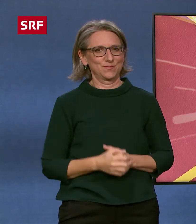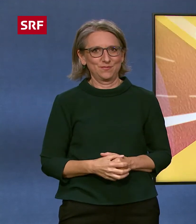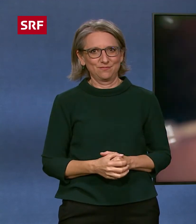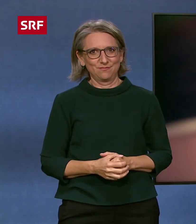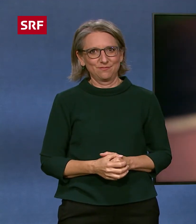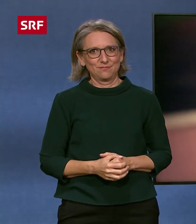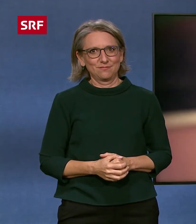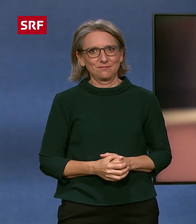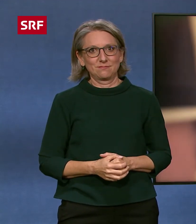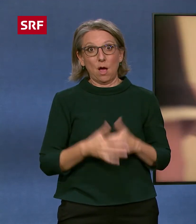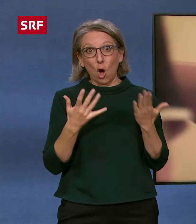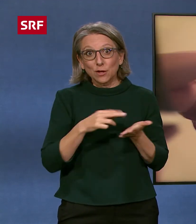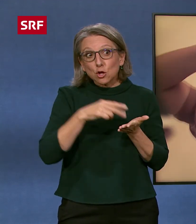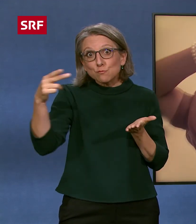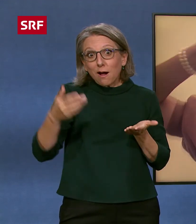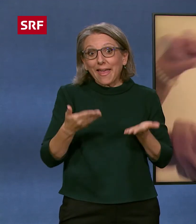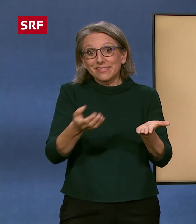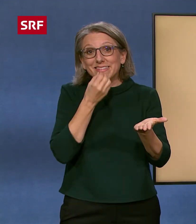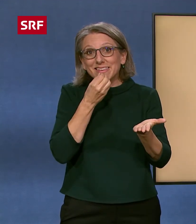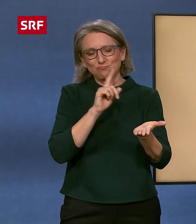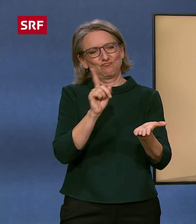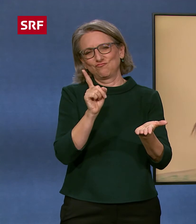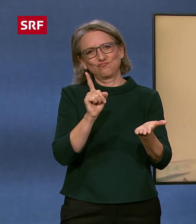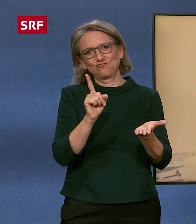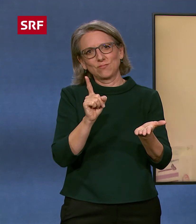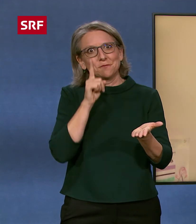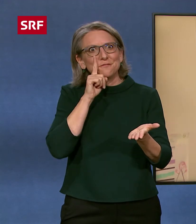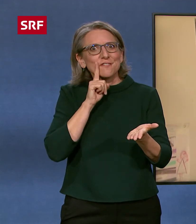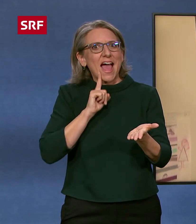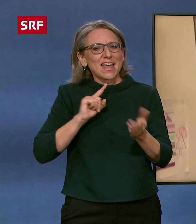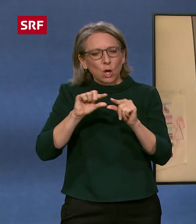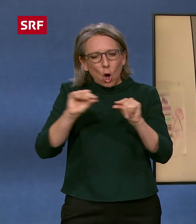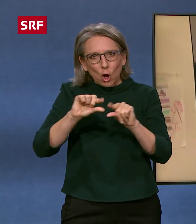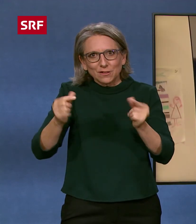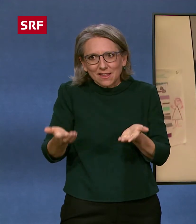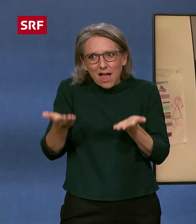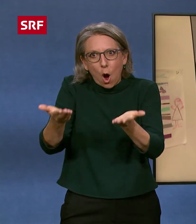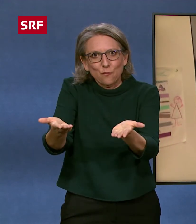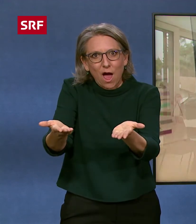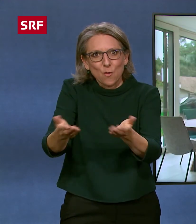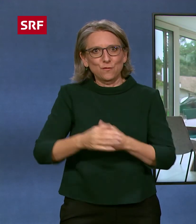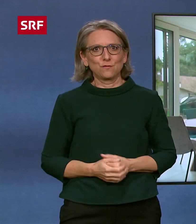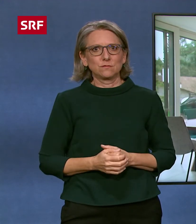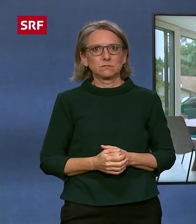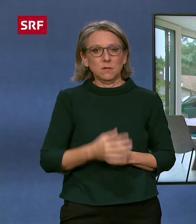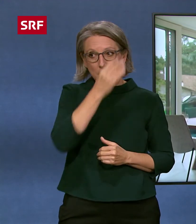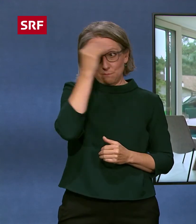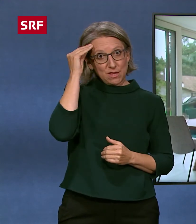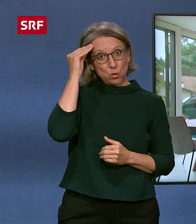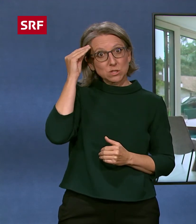Heute gibt es aber kein Spaghetti, sondern ein feiner Hörnchen auf Lauf. Der Pius ist fertig mit dem Kochen. Das Essen ist